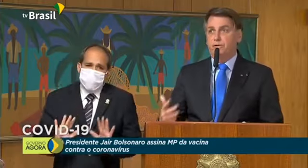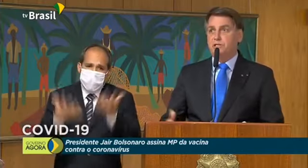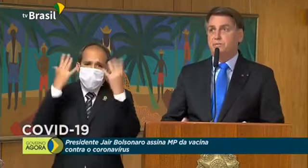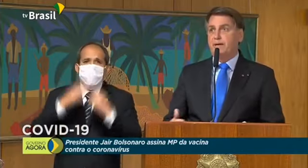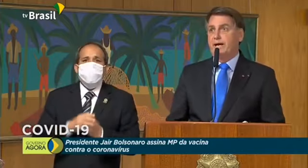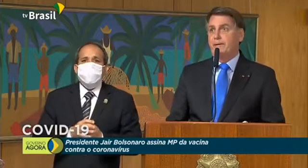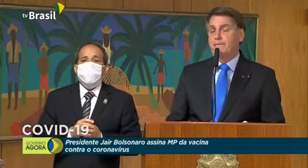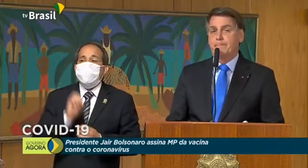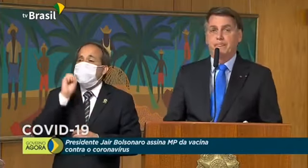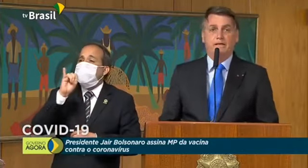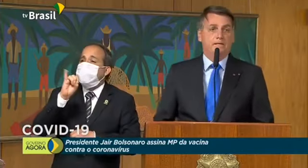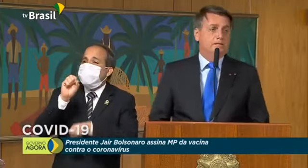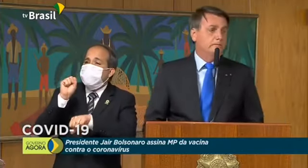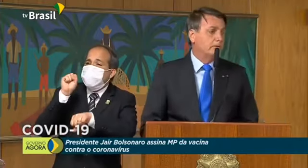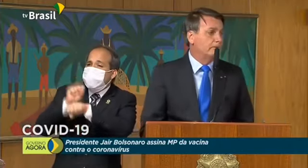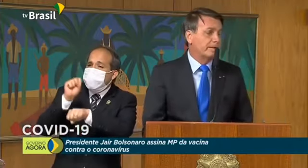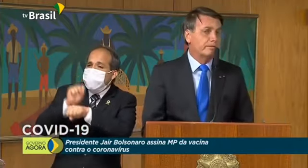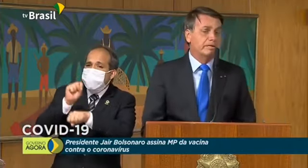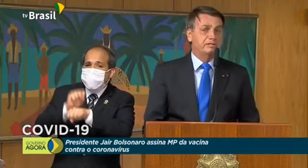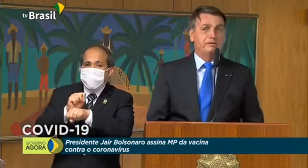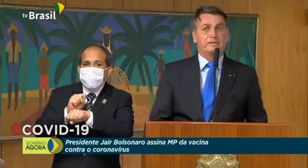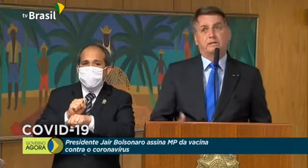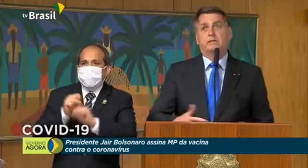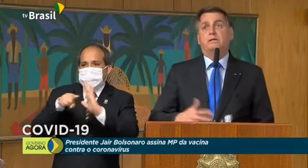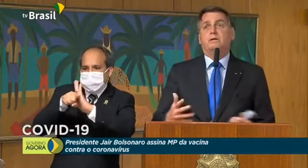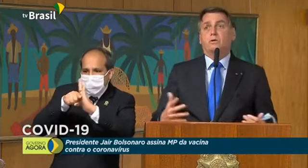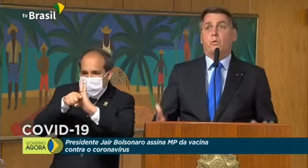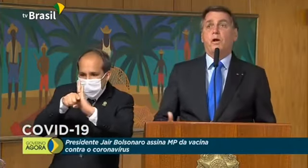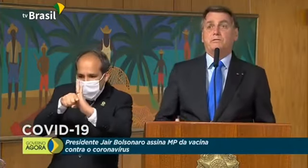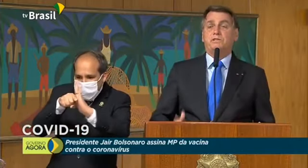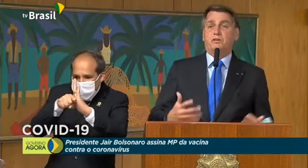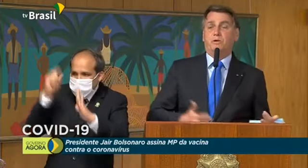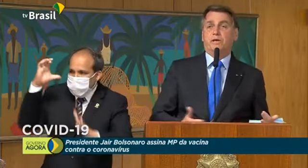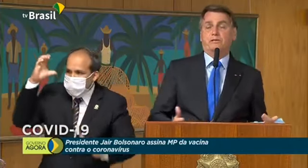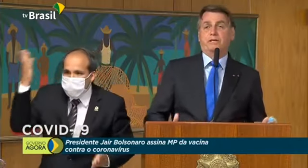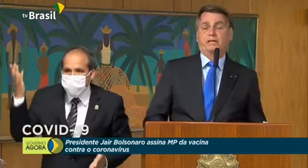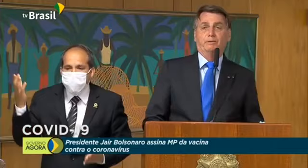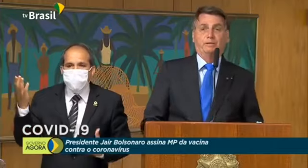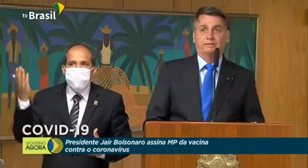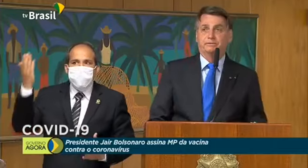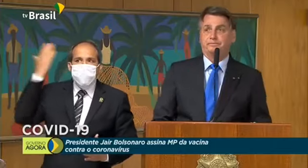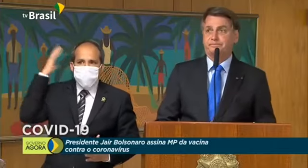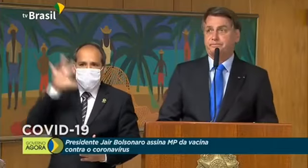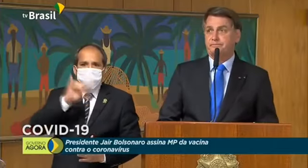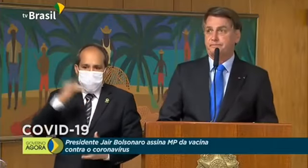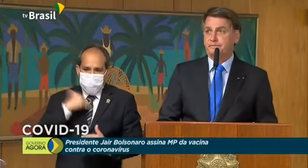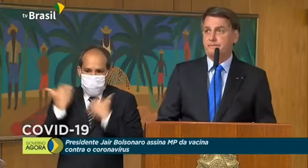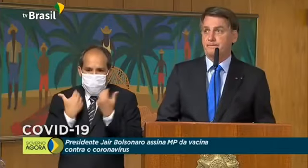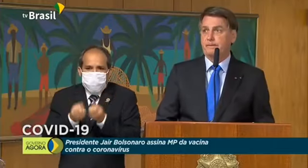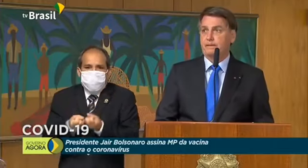Se fosse esperar uma cooperação científica, quantos não teriam morrido naquele momento?